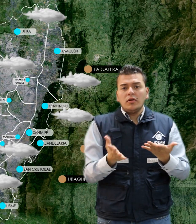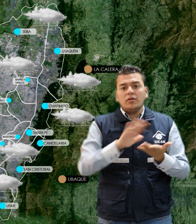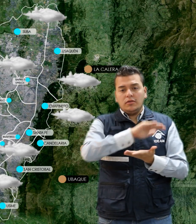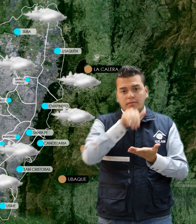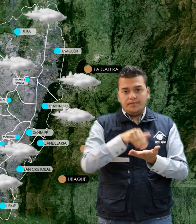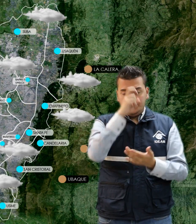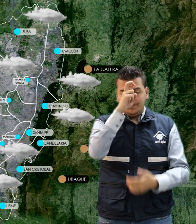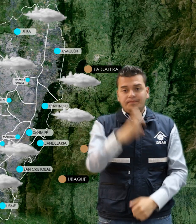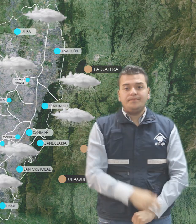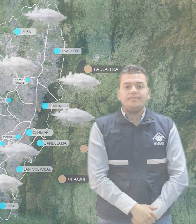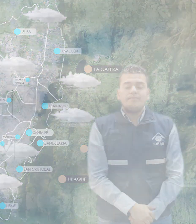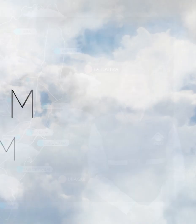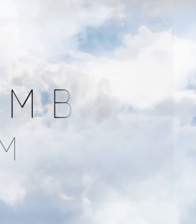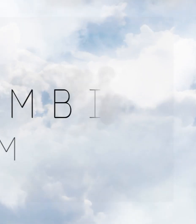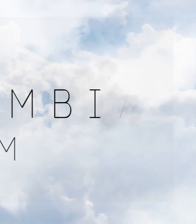centro y norte.